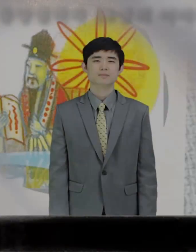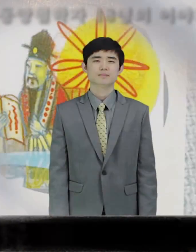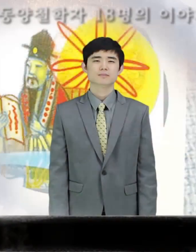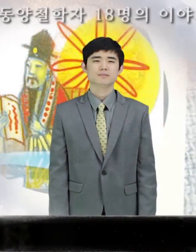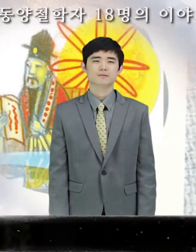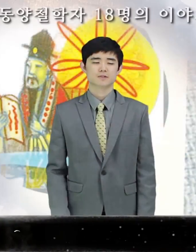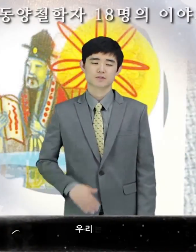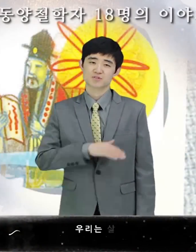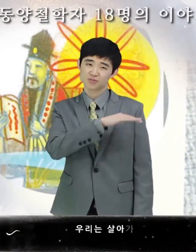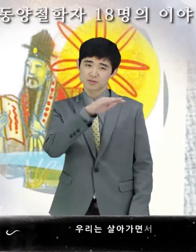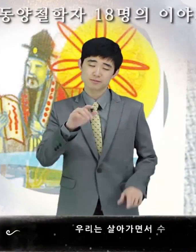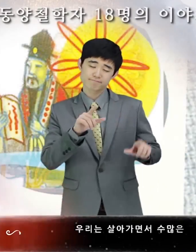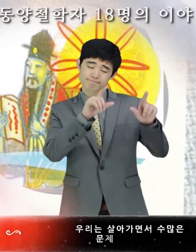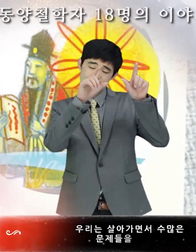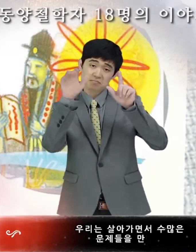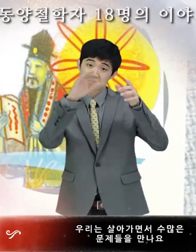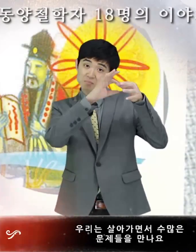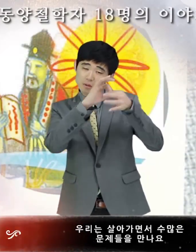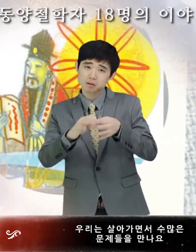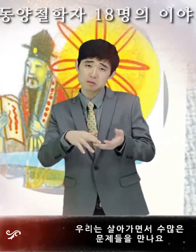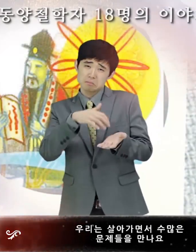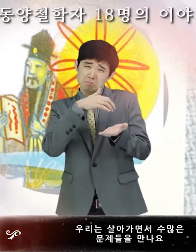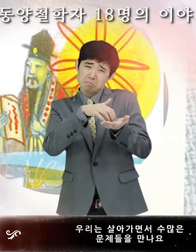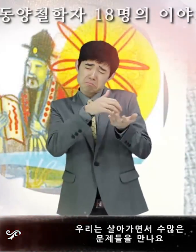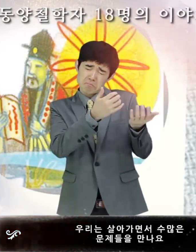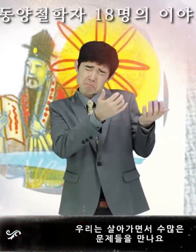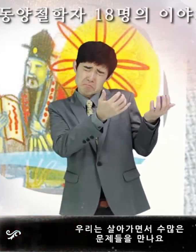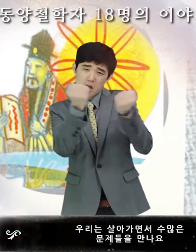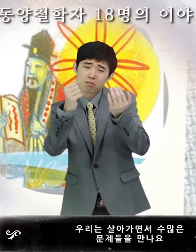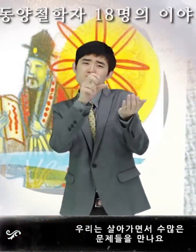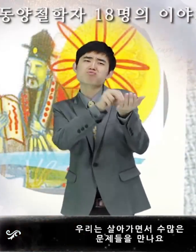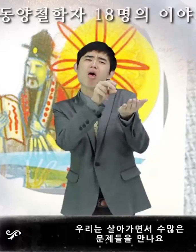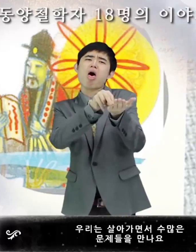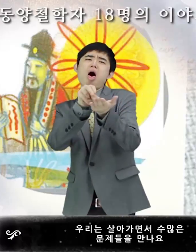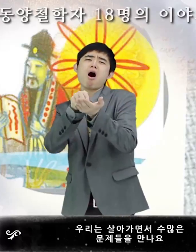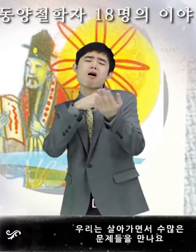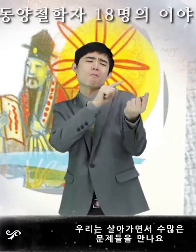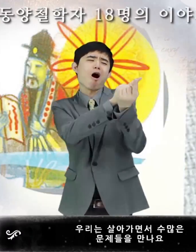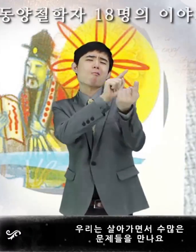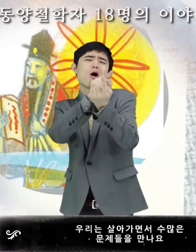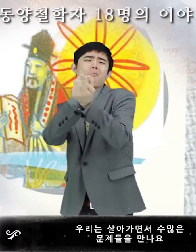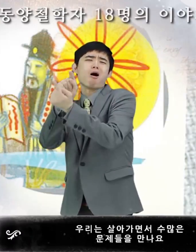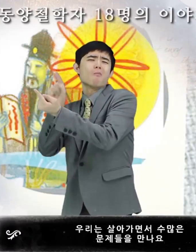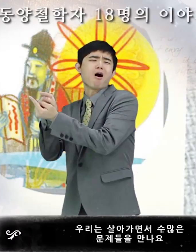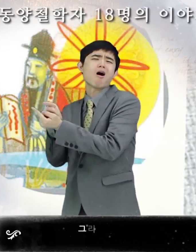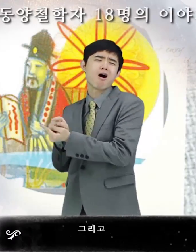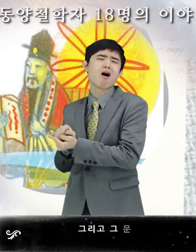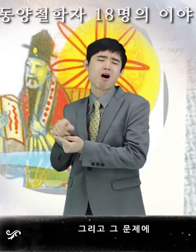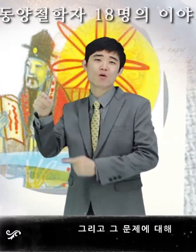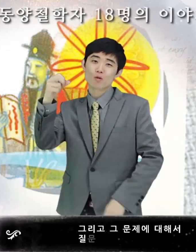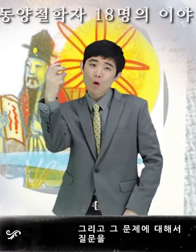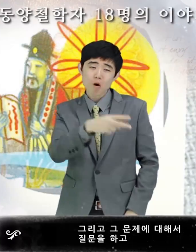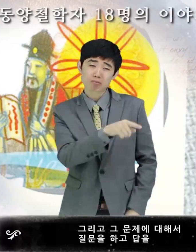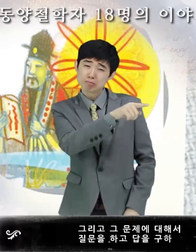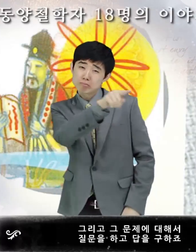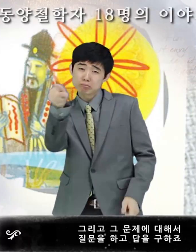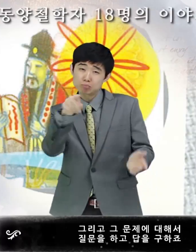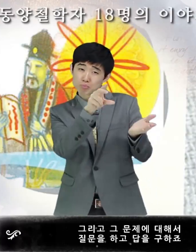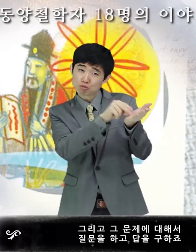우리는 살아가면서 수많은 문제들을 만나요. 그리고 그 문제에 대해서